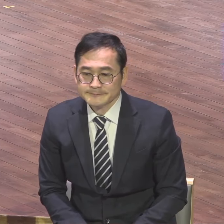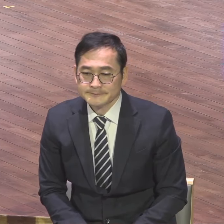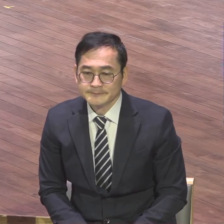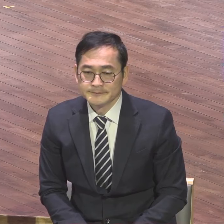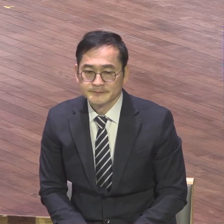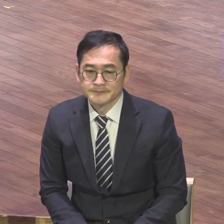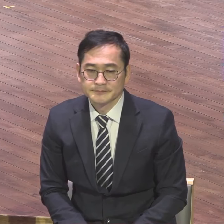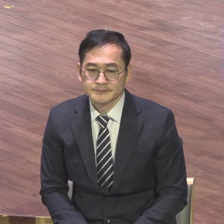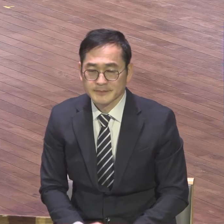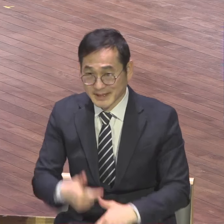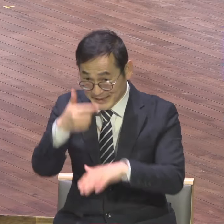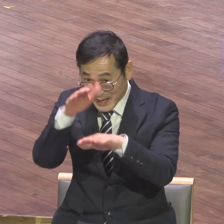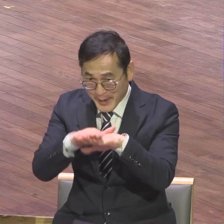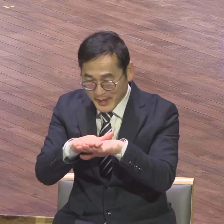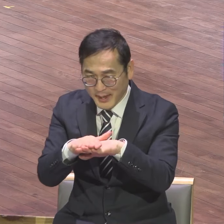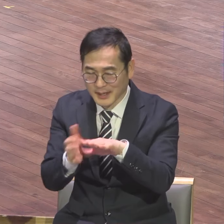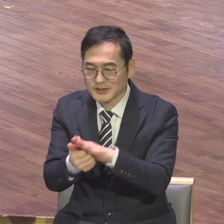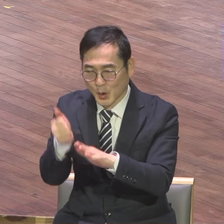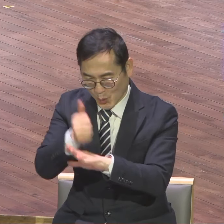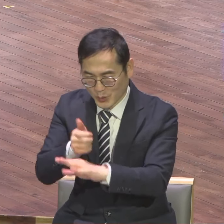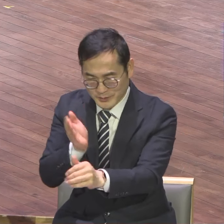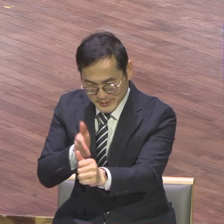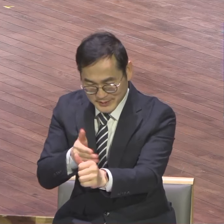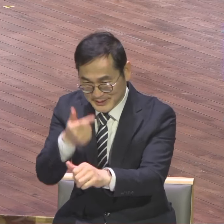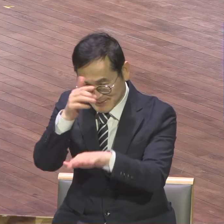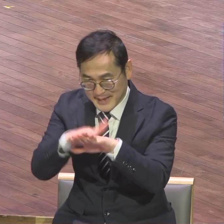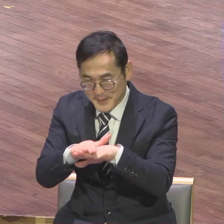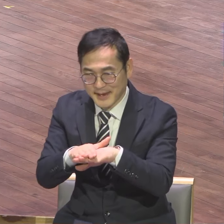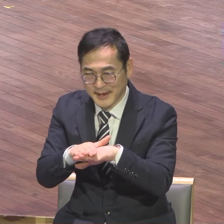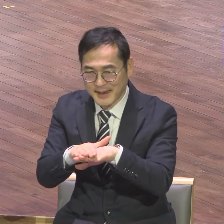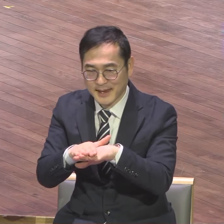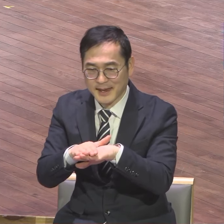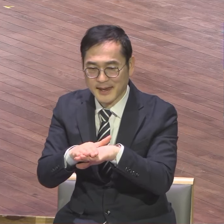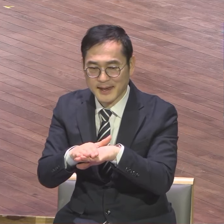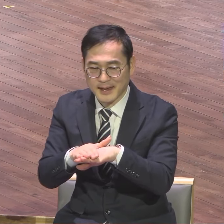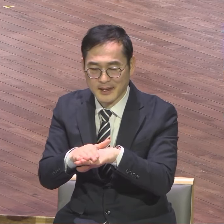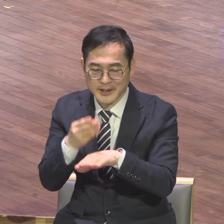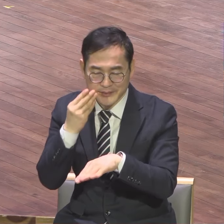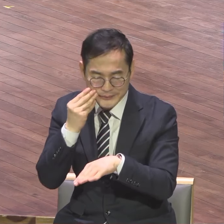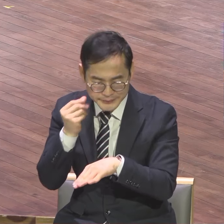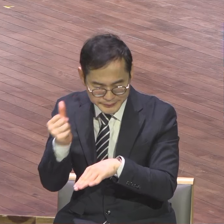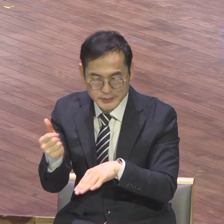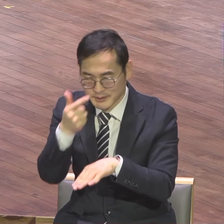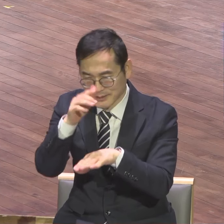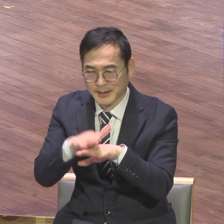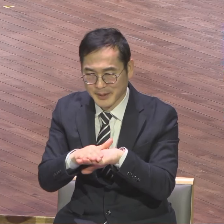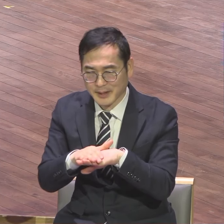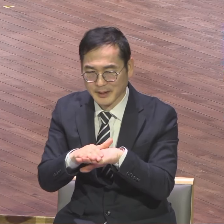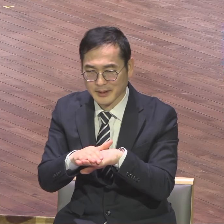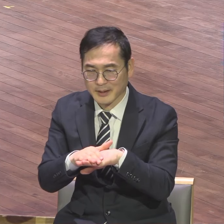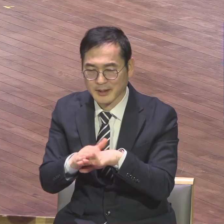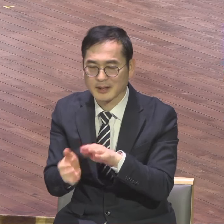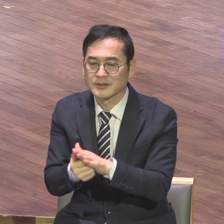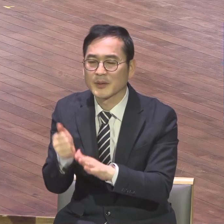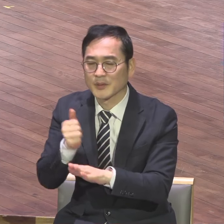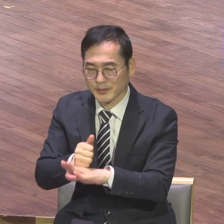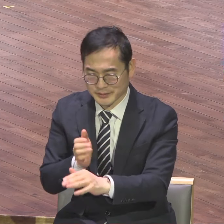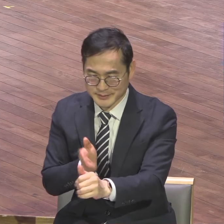예배 성공하시기 바랍니다 예배 성공 못하면 다 잘못되게 됩니다 잘못되게 됩니다 예배와 사회의